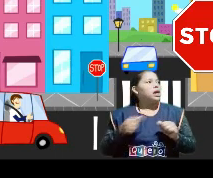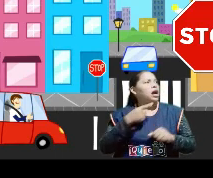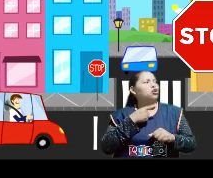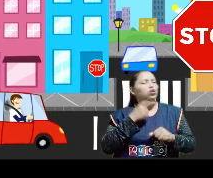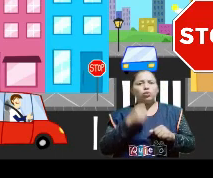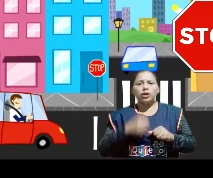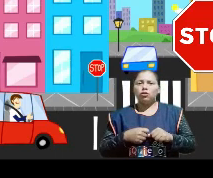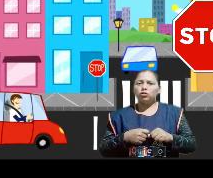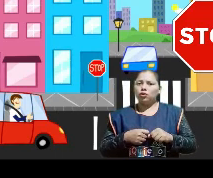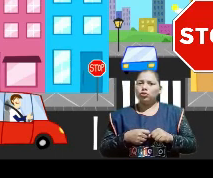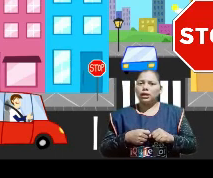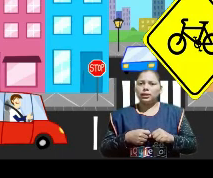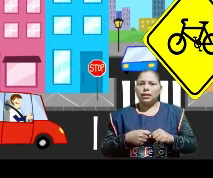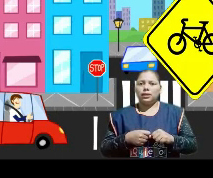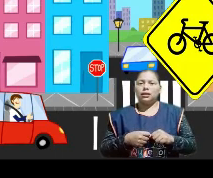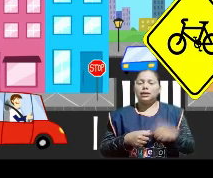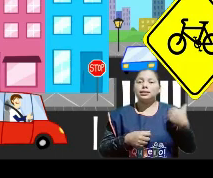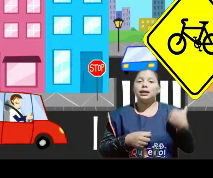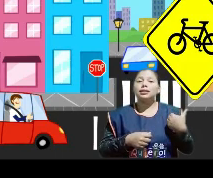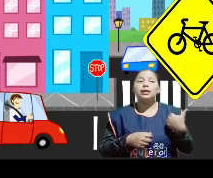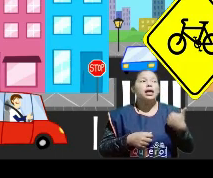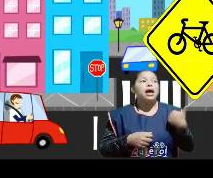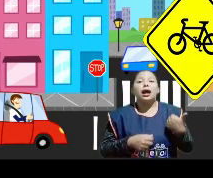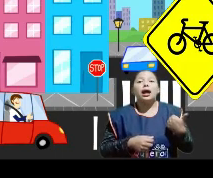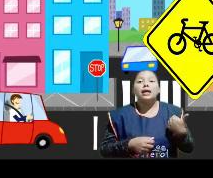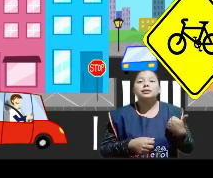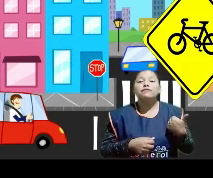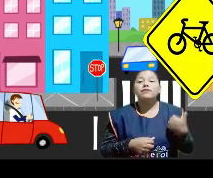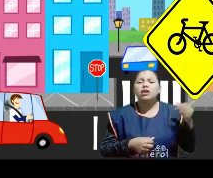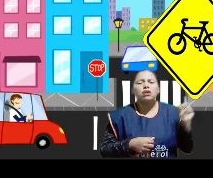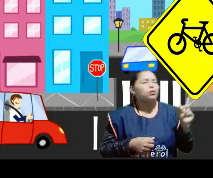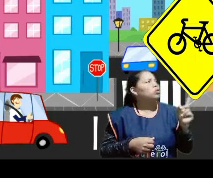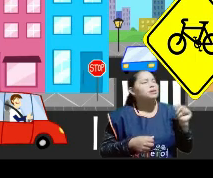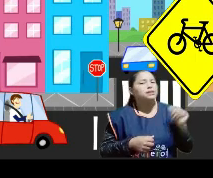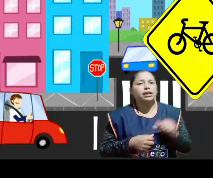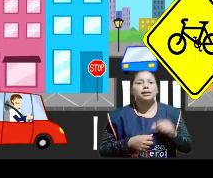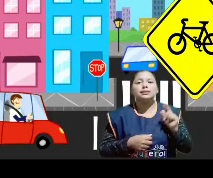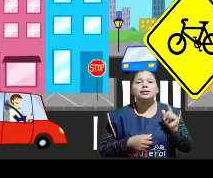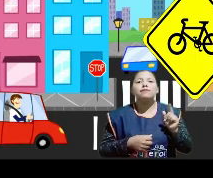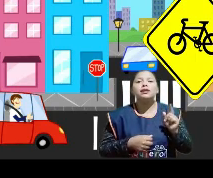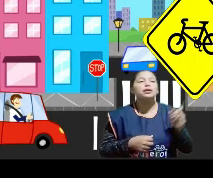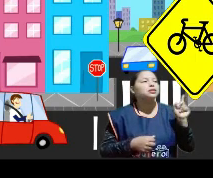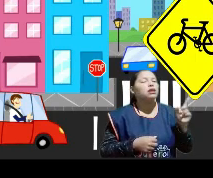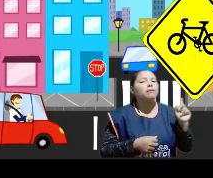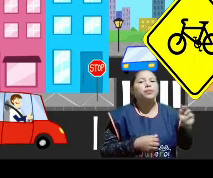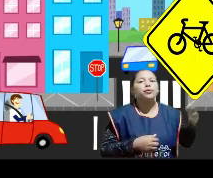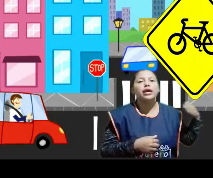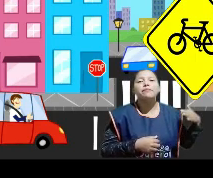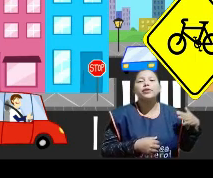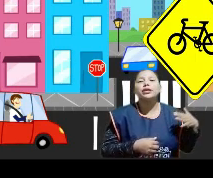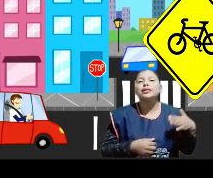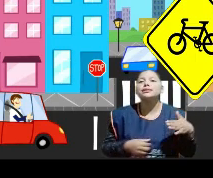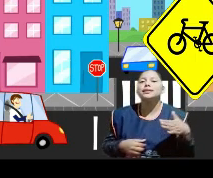Hay otro, hay otro, otro cartel. Ese cartel, ahí significa, hay una bicicleta. Significa que solamente